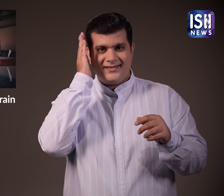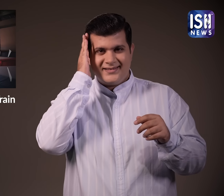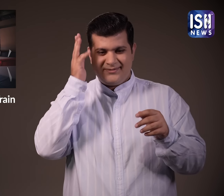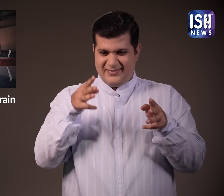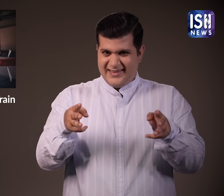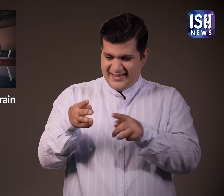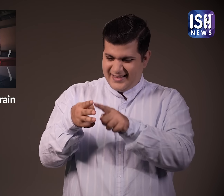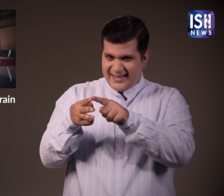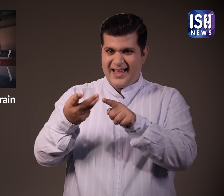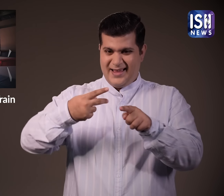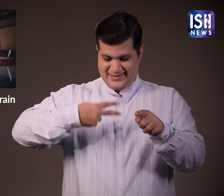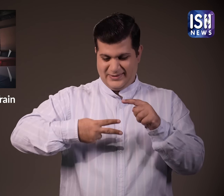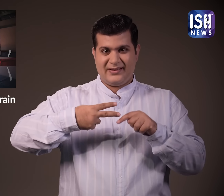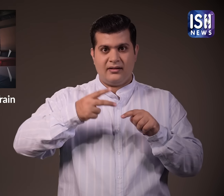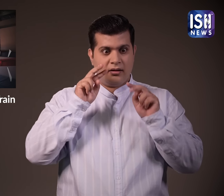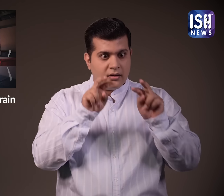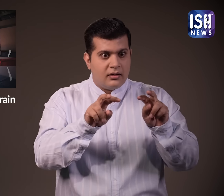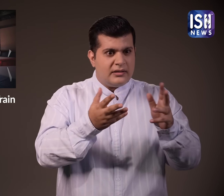सहायात्रियों ने ट्रेन के टीसी को इसकी जानकारी दी